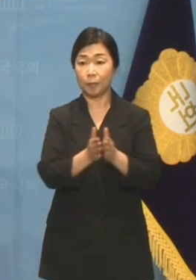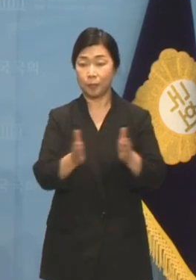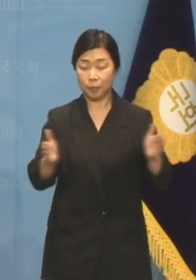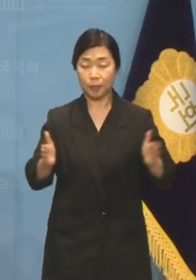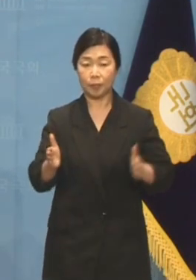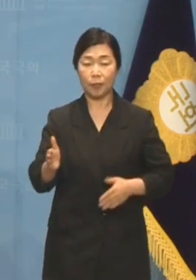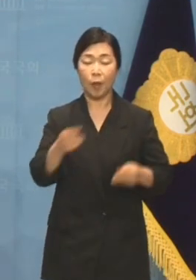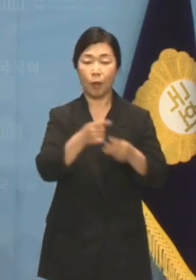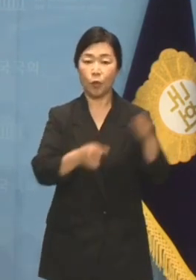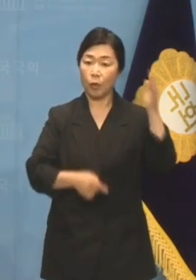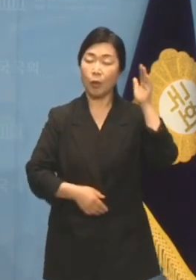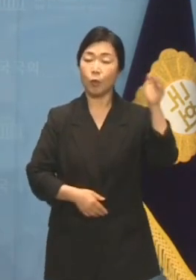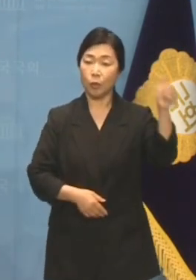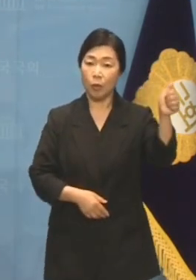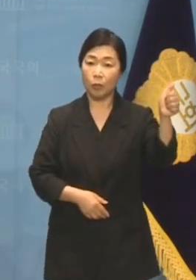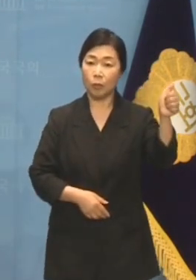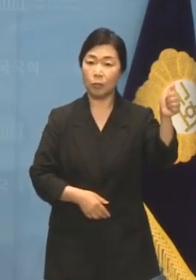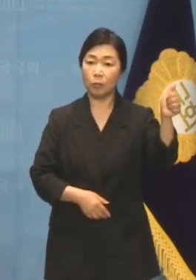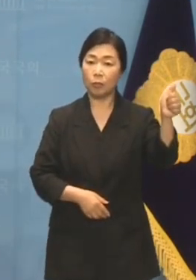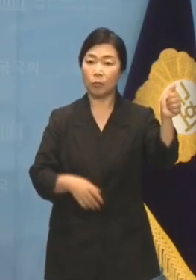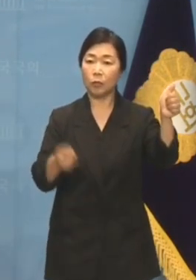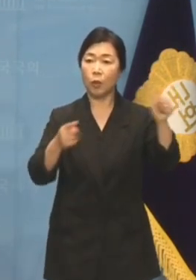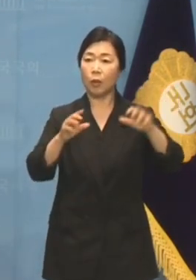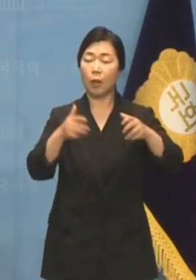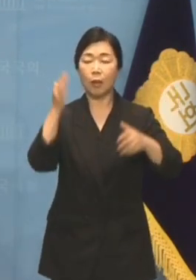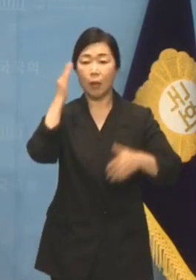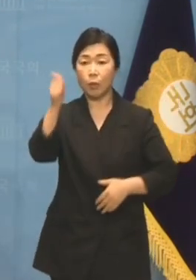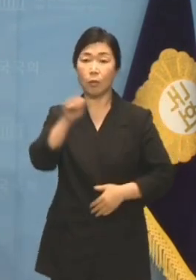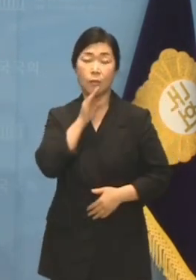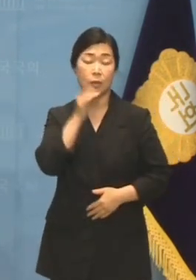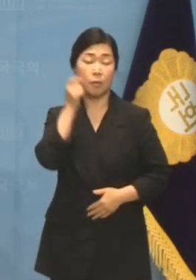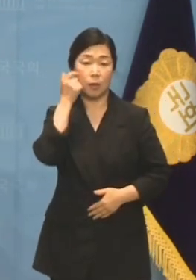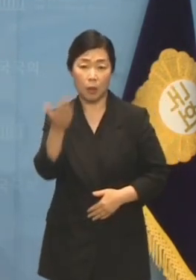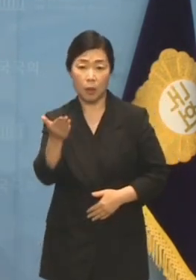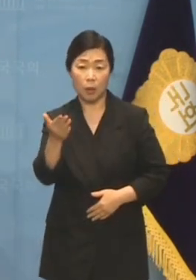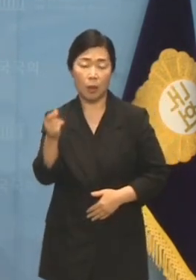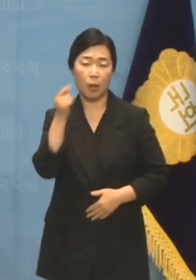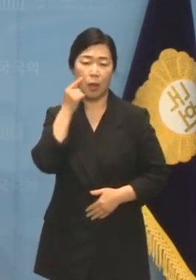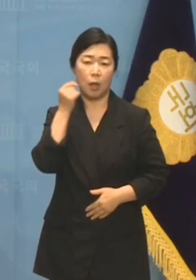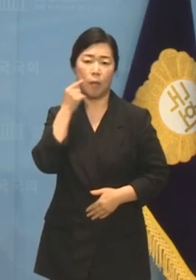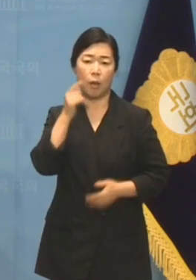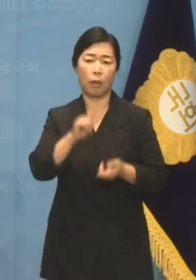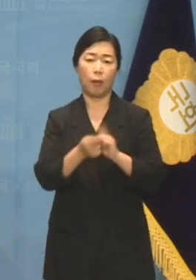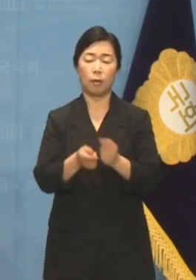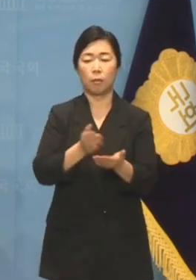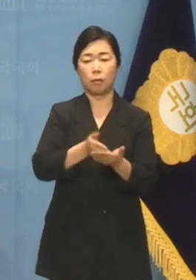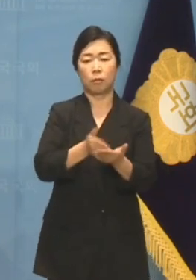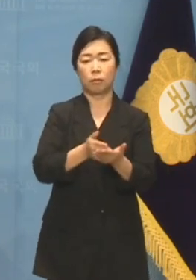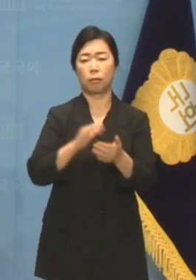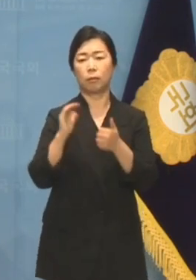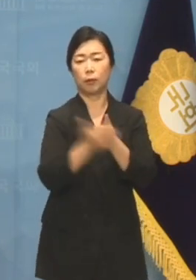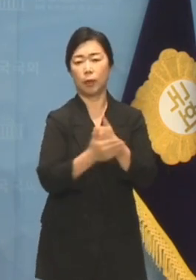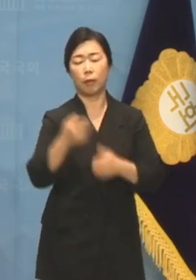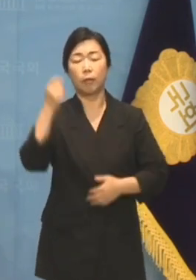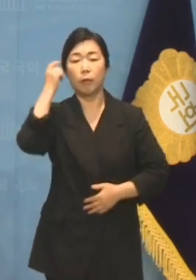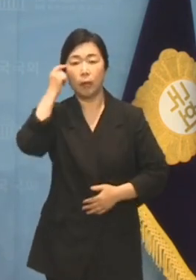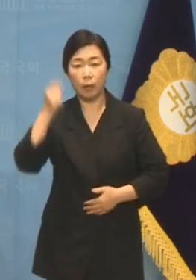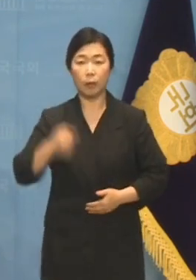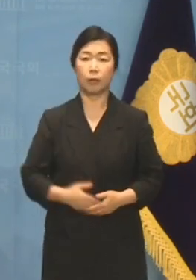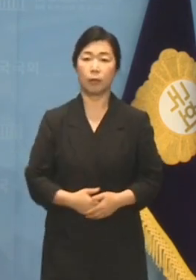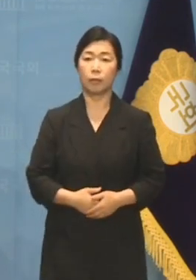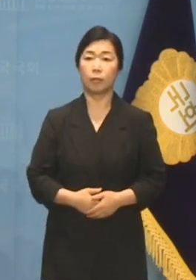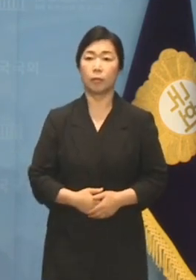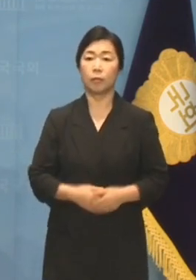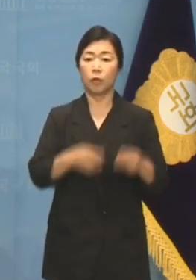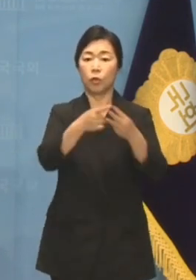윤석열 대통령은 어느 나라 대통령이기에 일본을 대변하고 있습니까? 윤석열